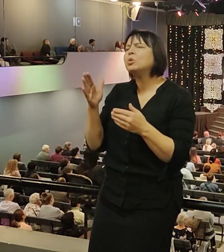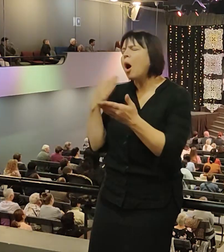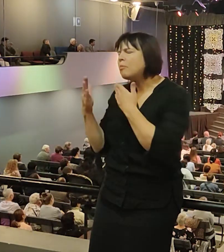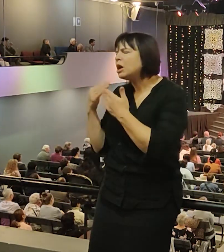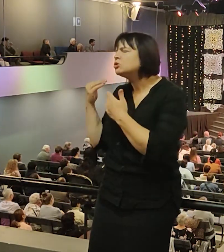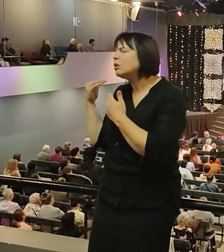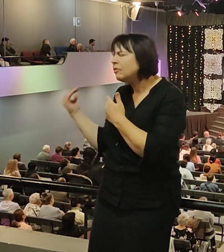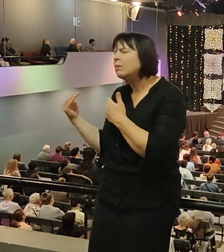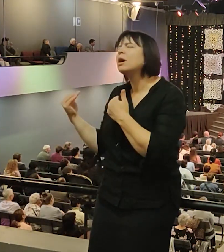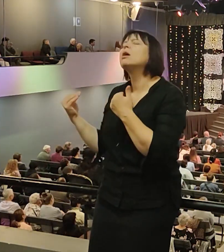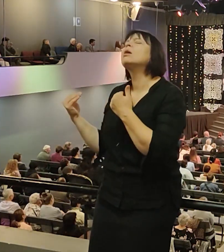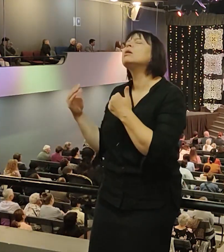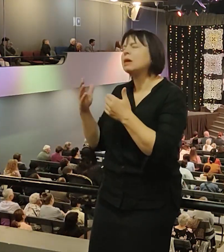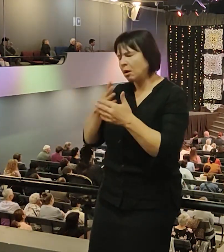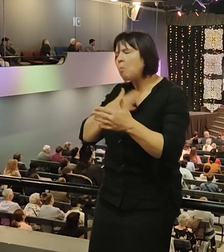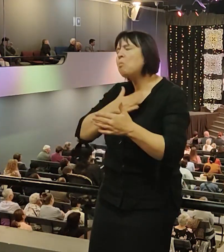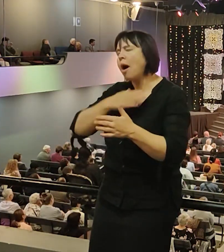какое отношение у вас к вашему отцу?